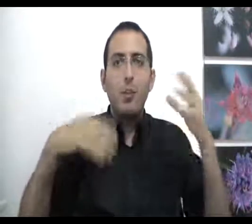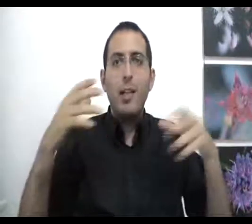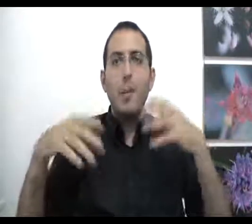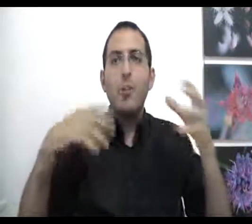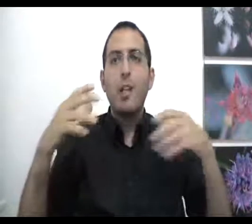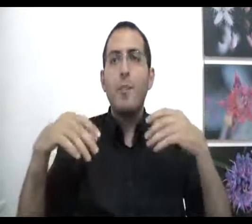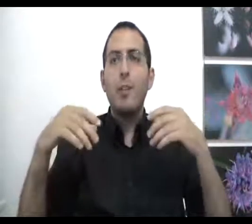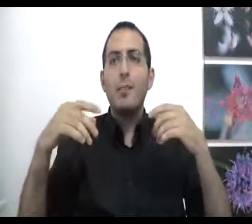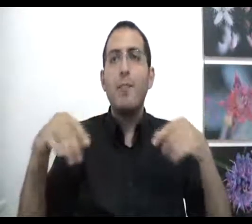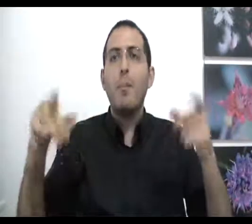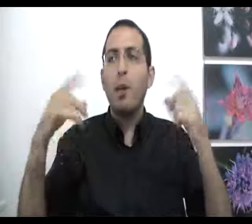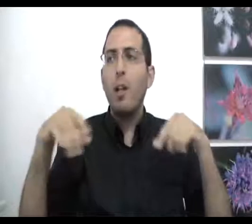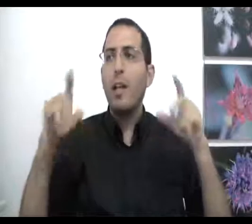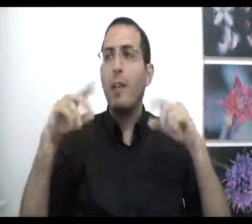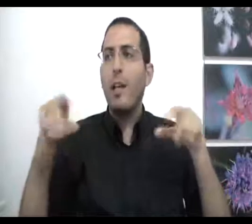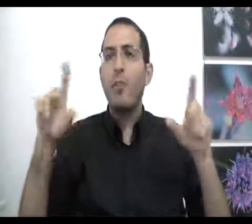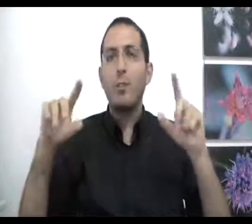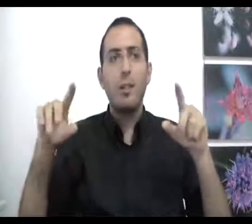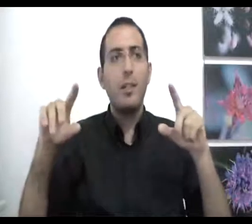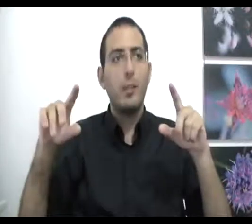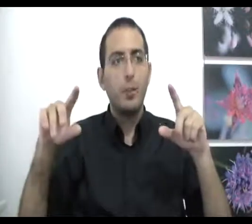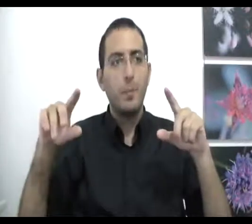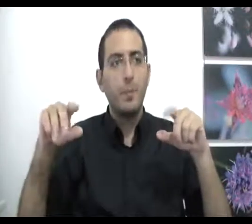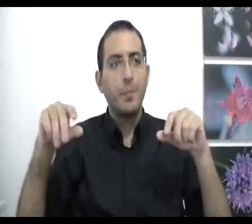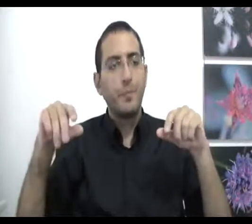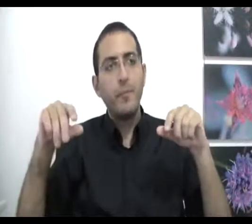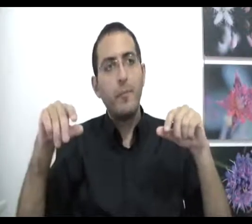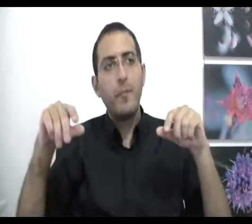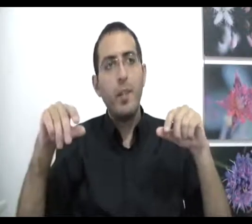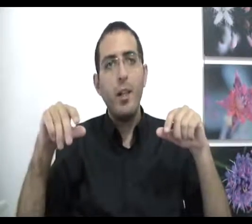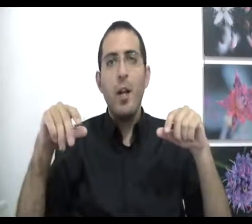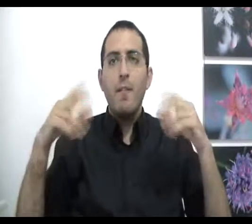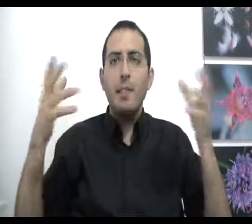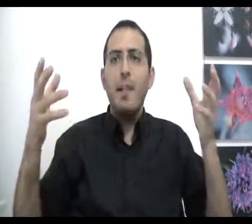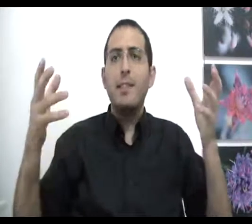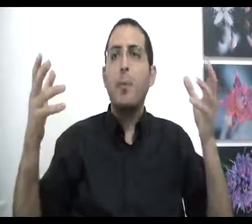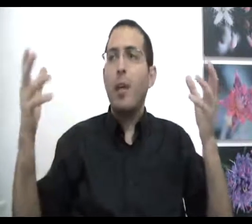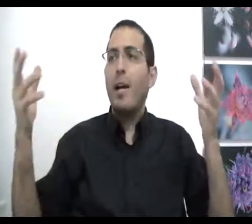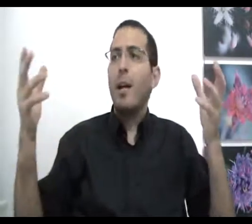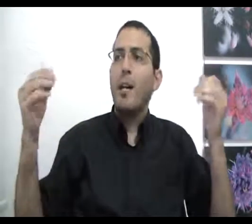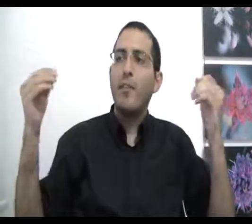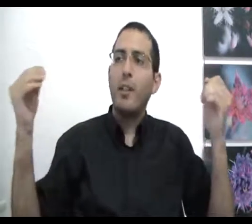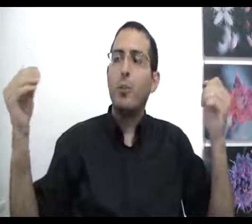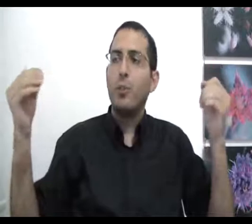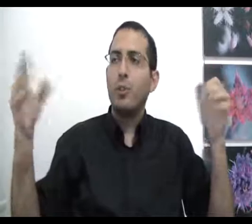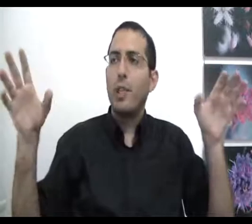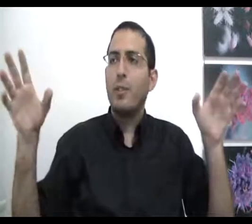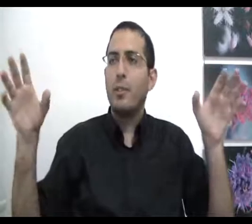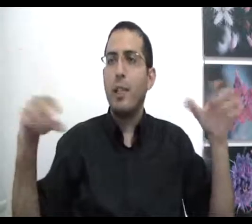של האדם משתנים כל הזמן ובכל רגע ורגע יש רצון חדש וזה בעצם עולם הנפרדות של הרצונות כי